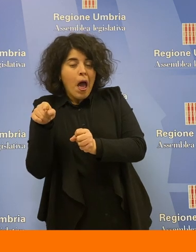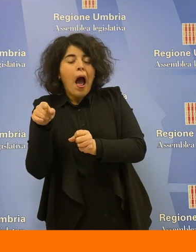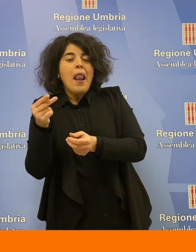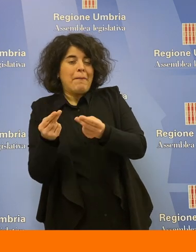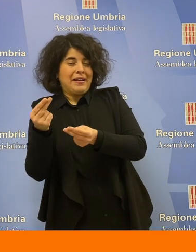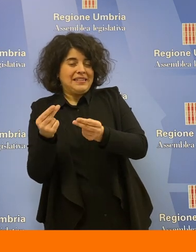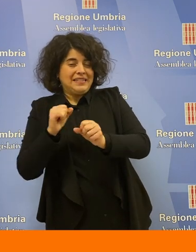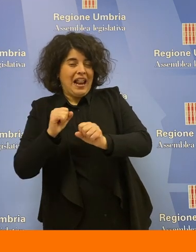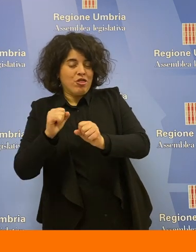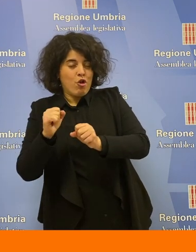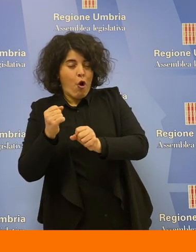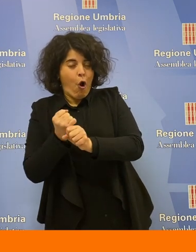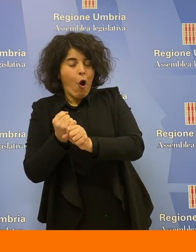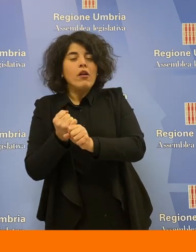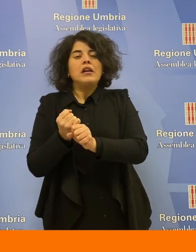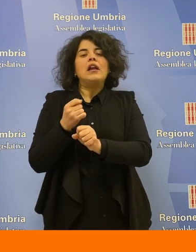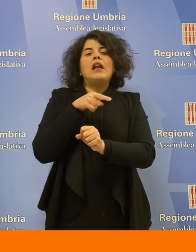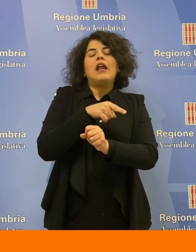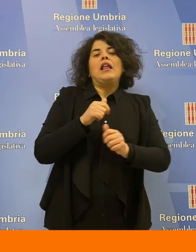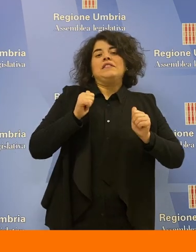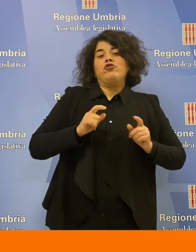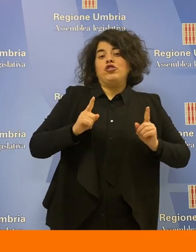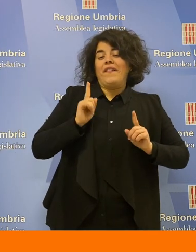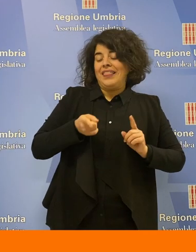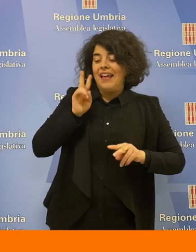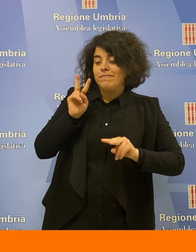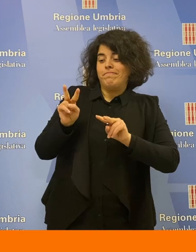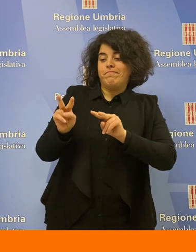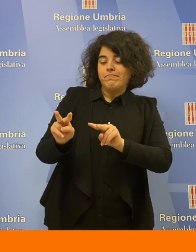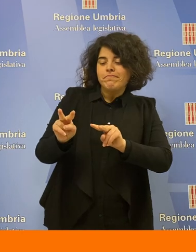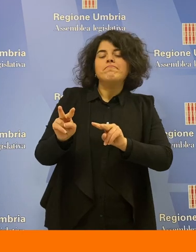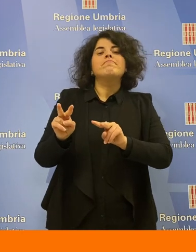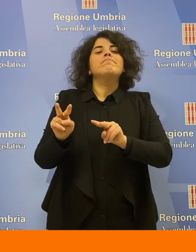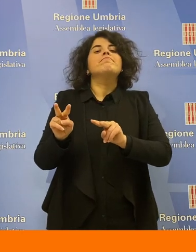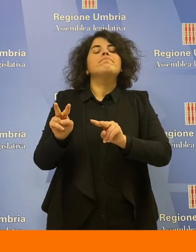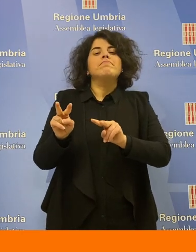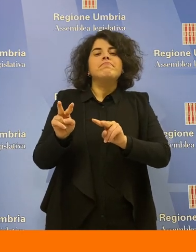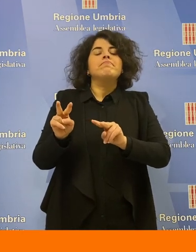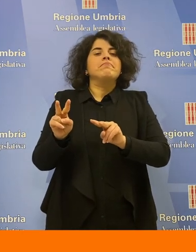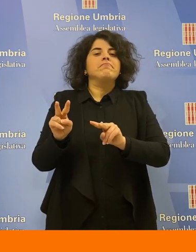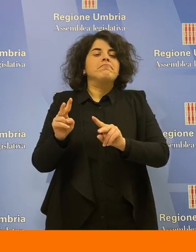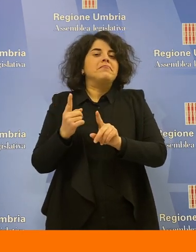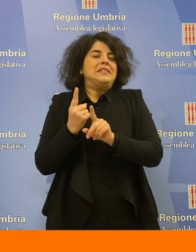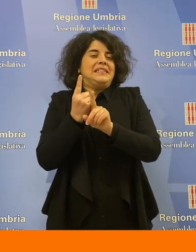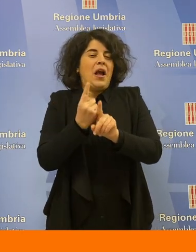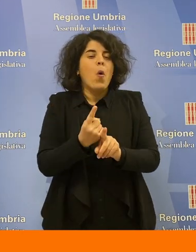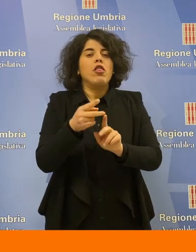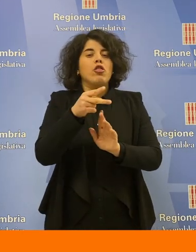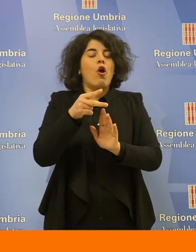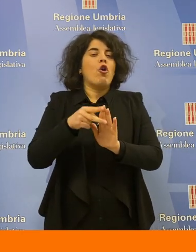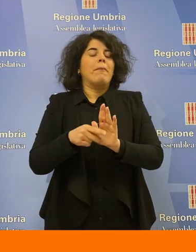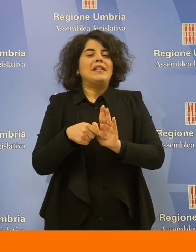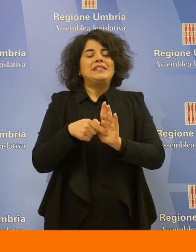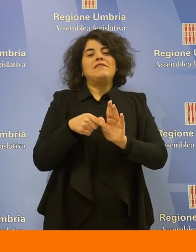amministratori regionali sia corrispondente ai principi di imparzialità, di buon andamento e di tutela dei diritti.